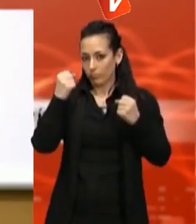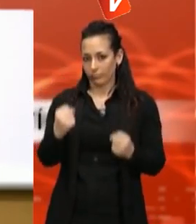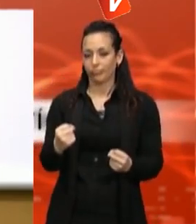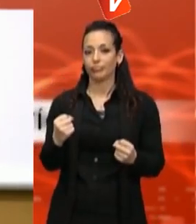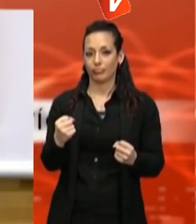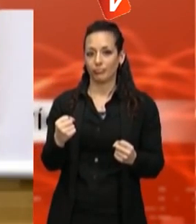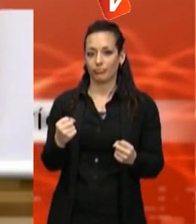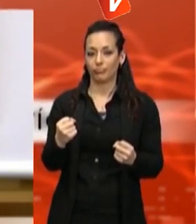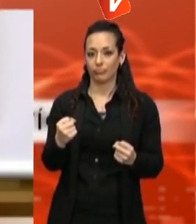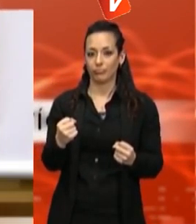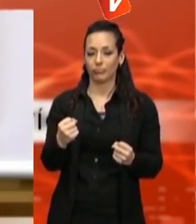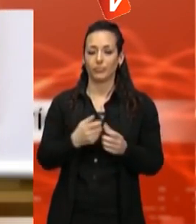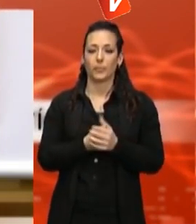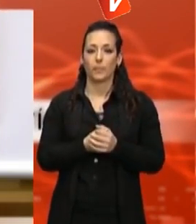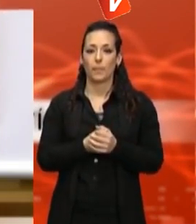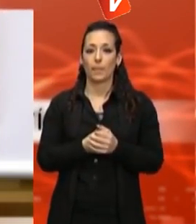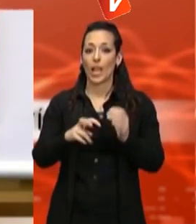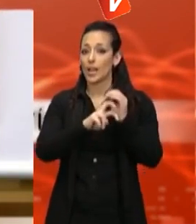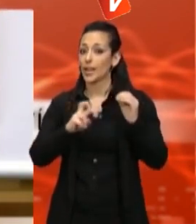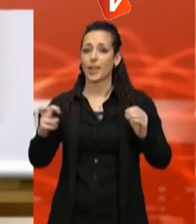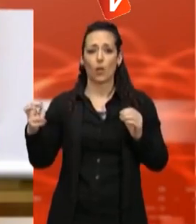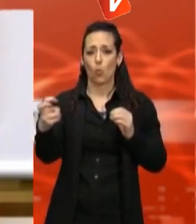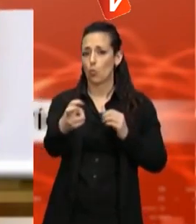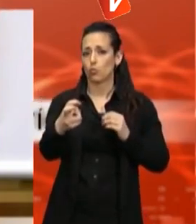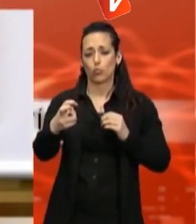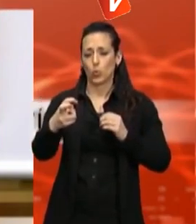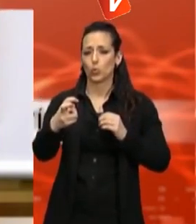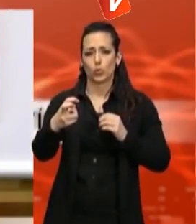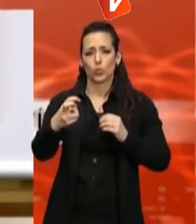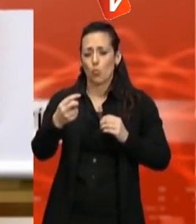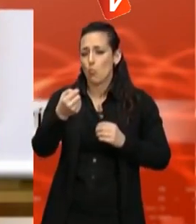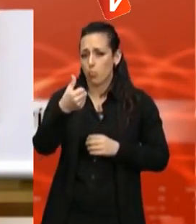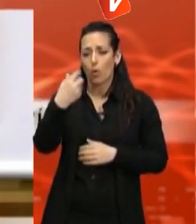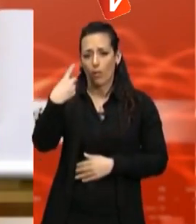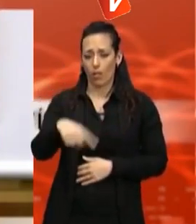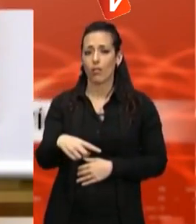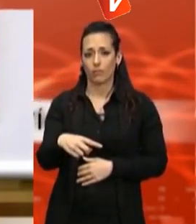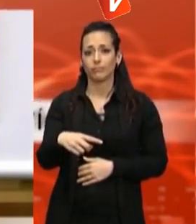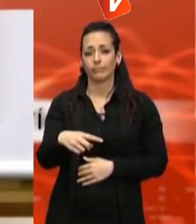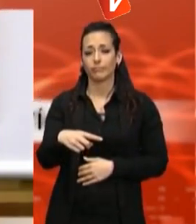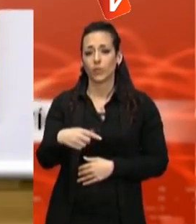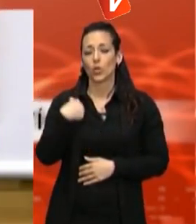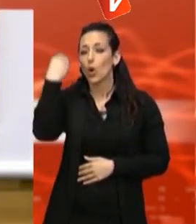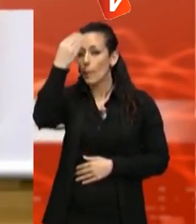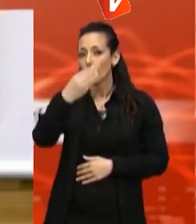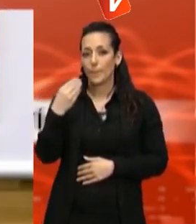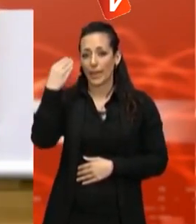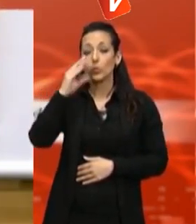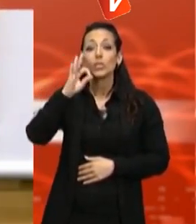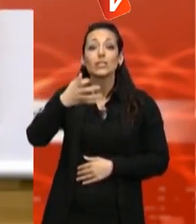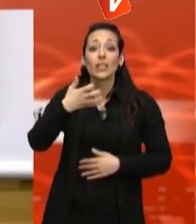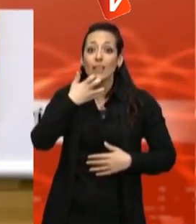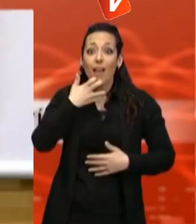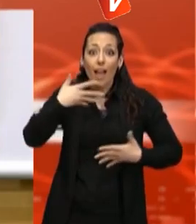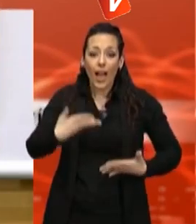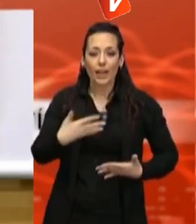any el seu pressupost. Realment els recursos són limitats i en aquests moments jo penso que més que mai si volem ser responsables,